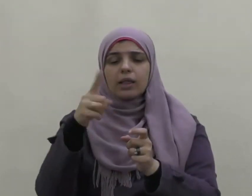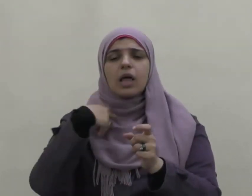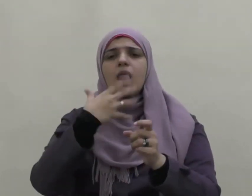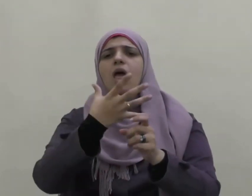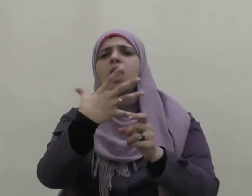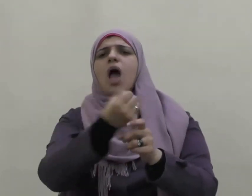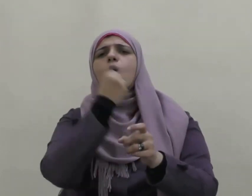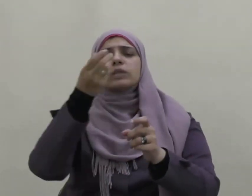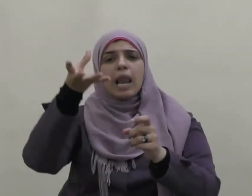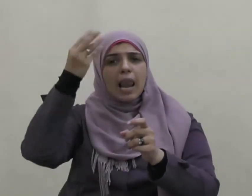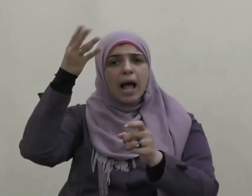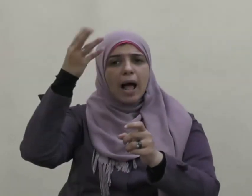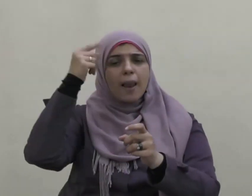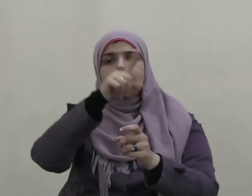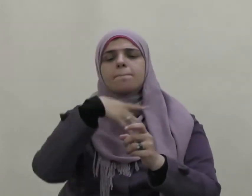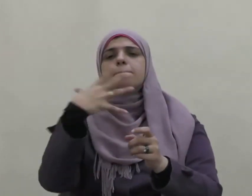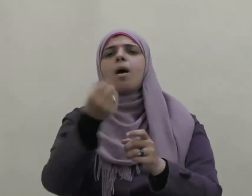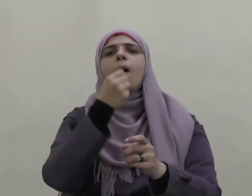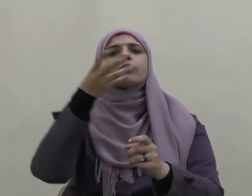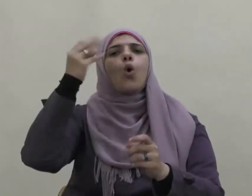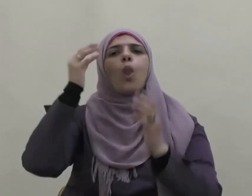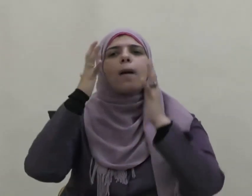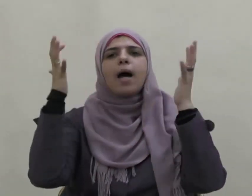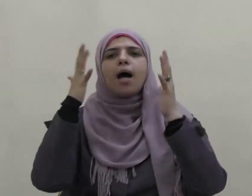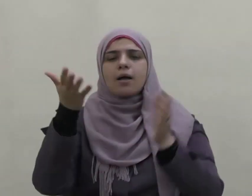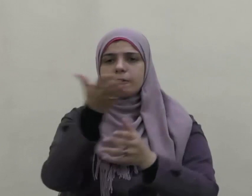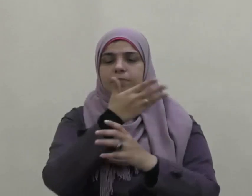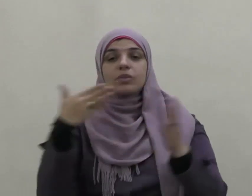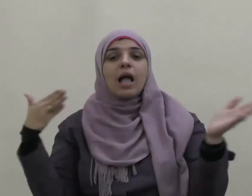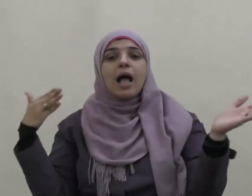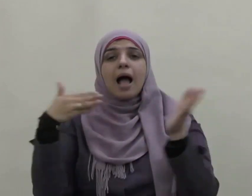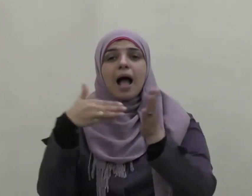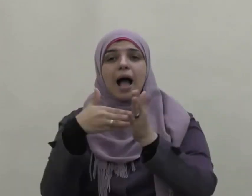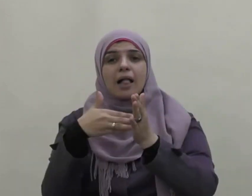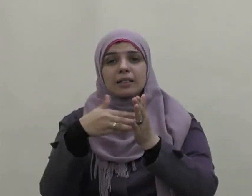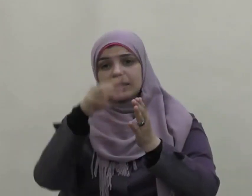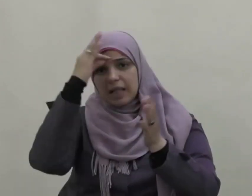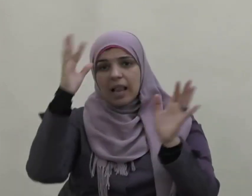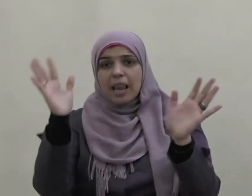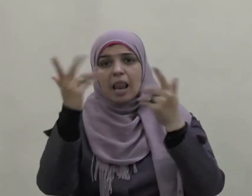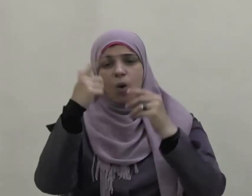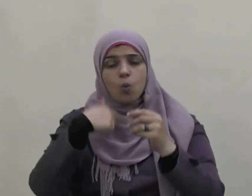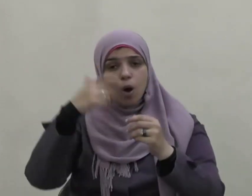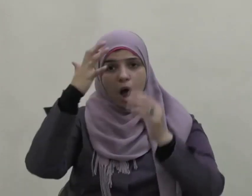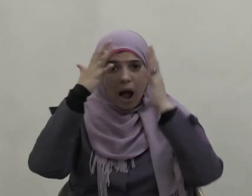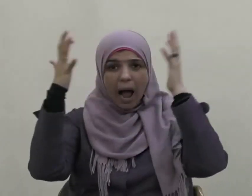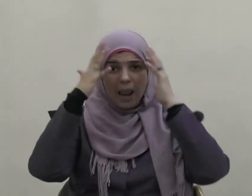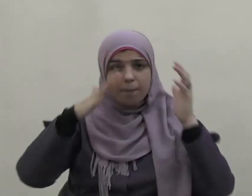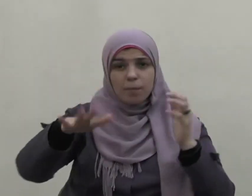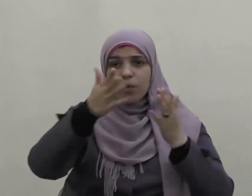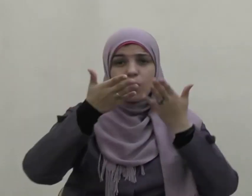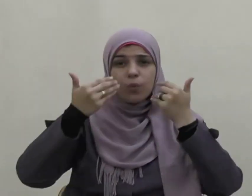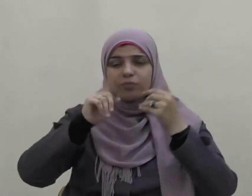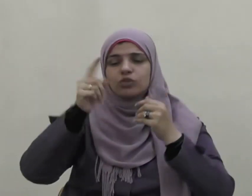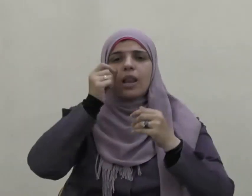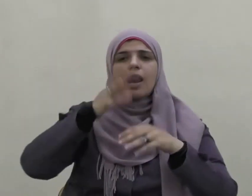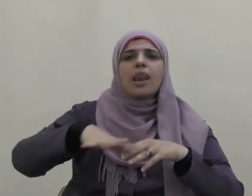العلم بقبض العلماء حتى إذا لم يبق عالما اتخذ الناس رؤوسا